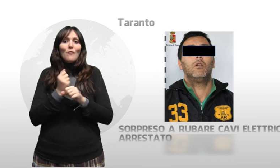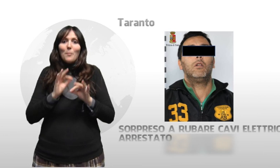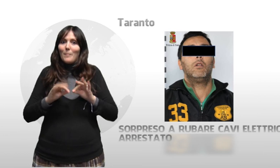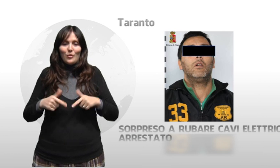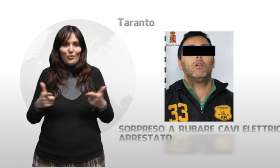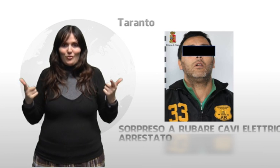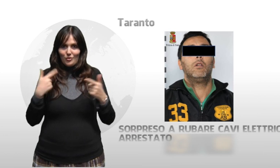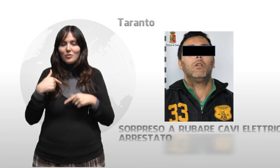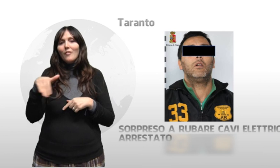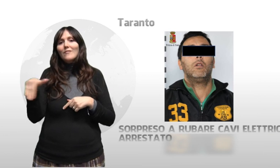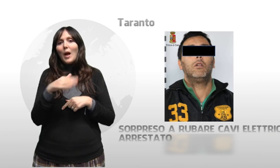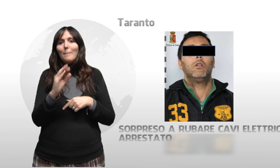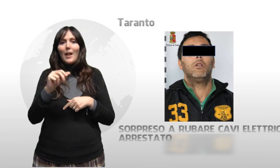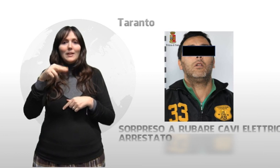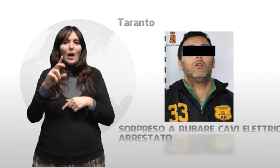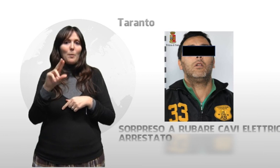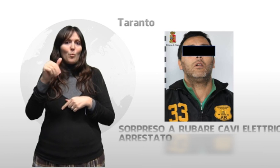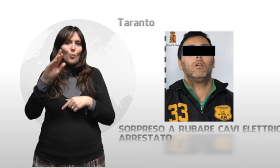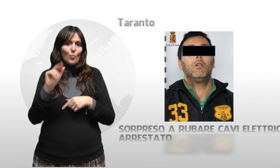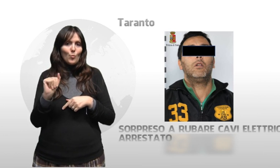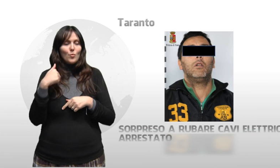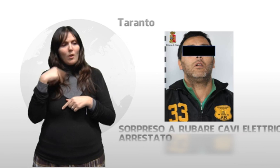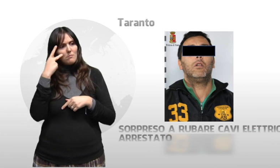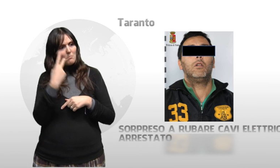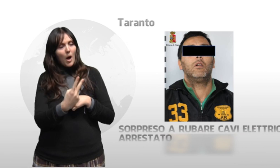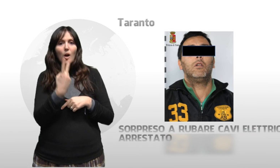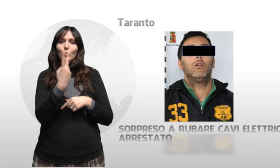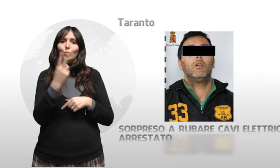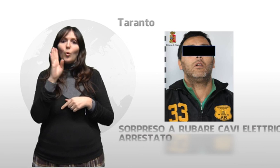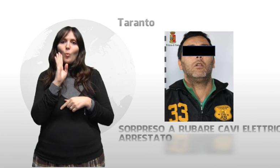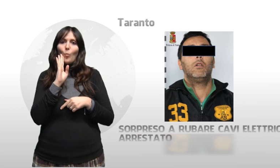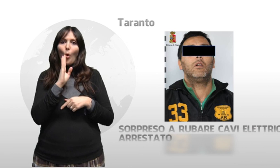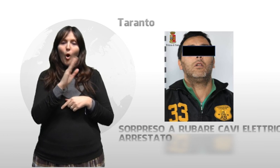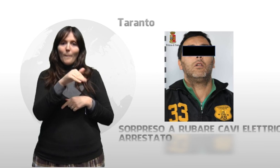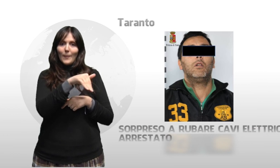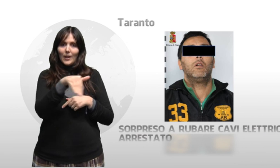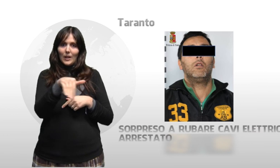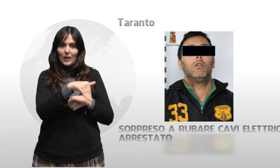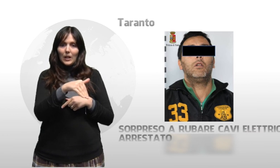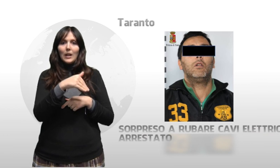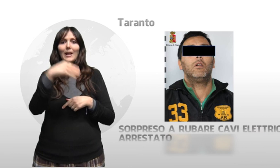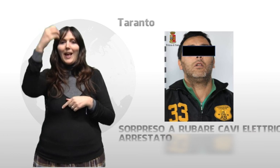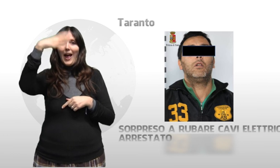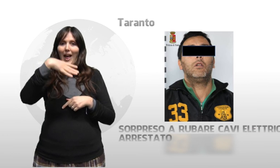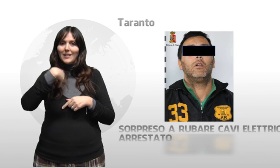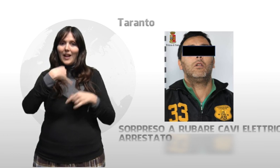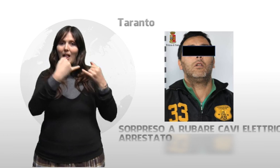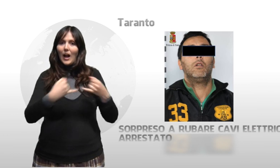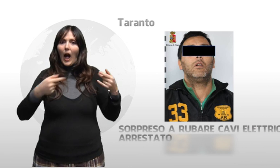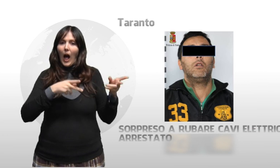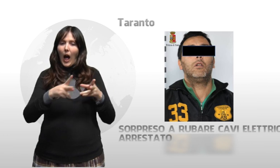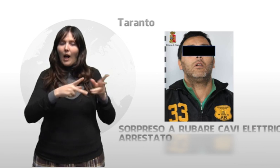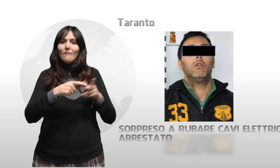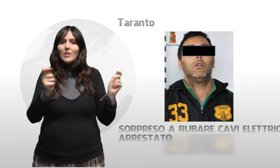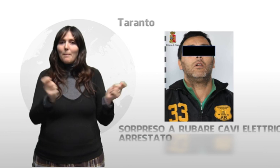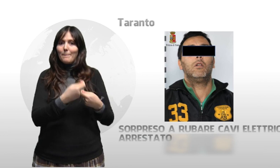ha notato due uomini nel deposito Enel intenti a caricare su una Peugeot 106 dei cavi elettrici appena asportati.